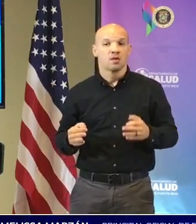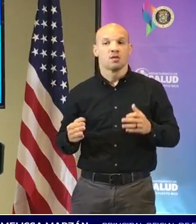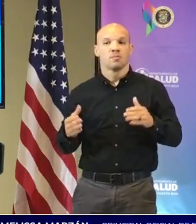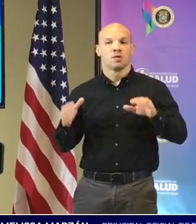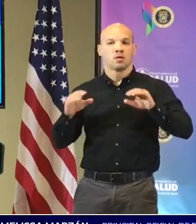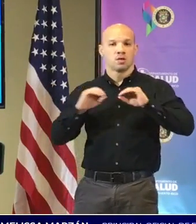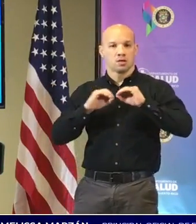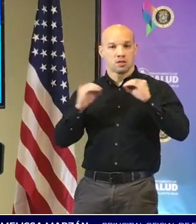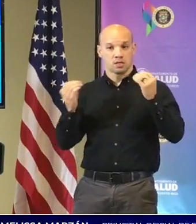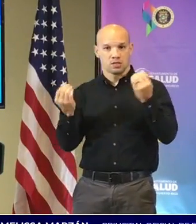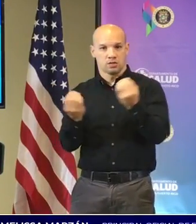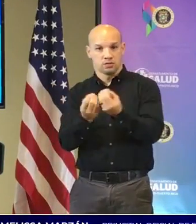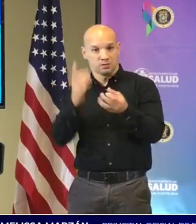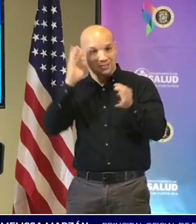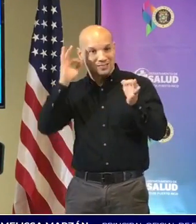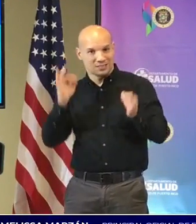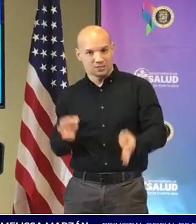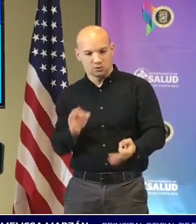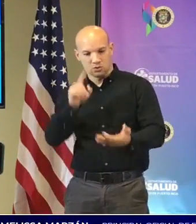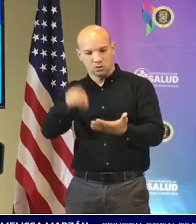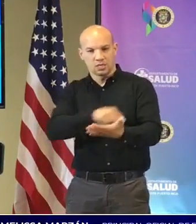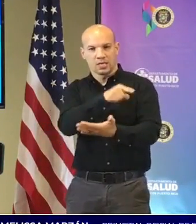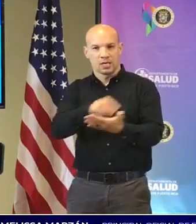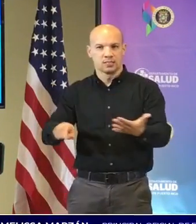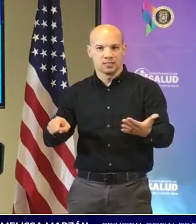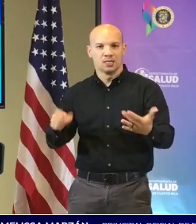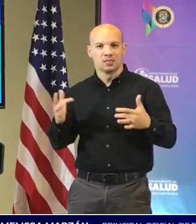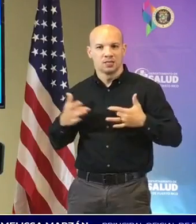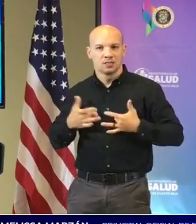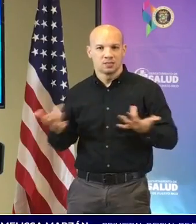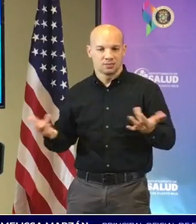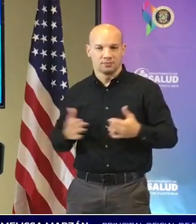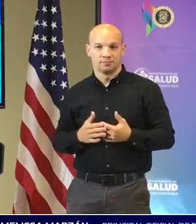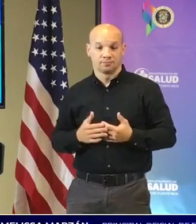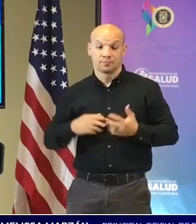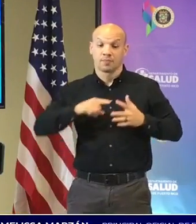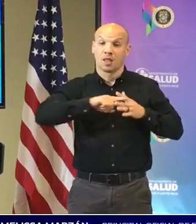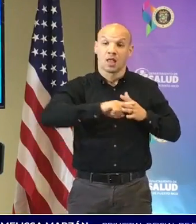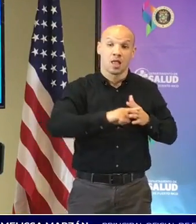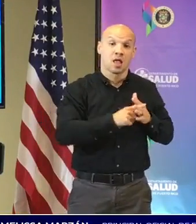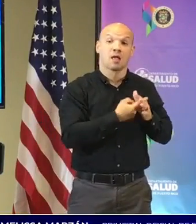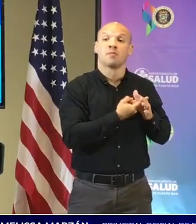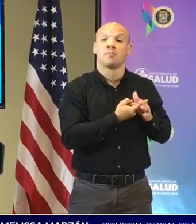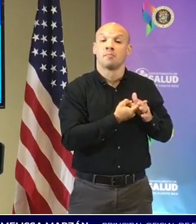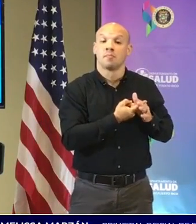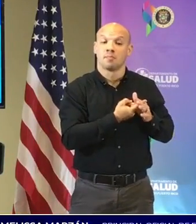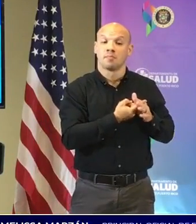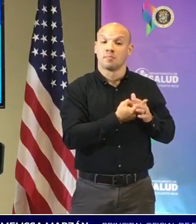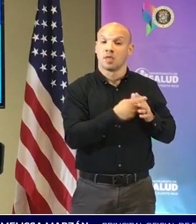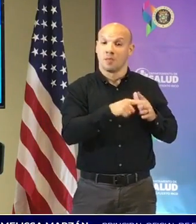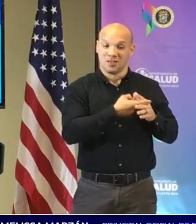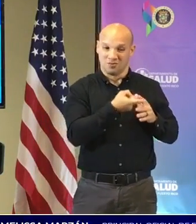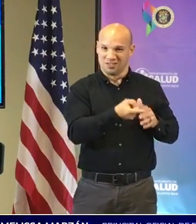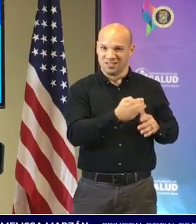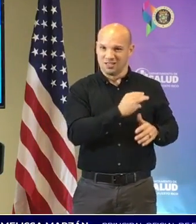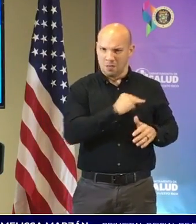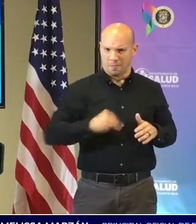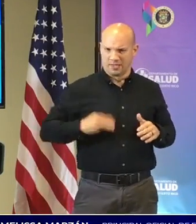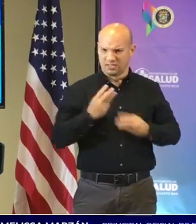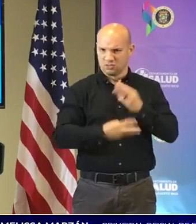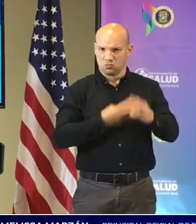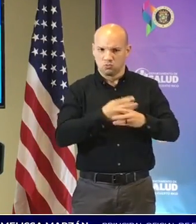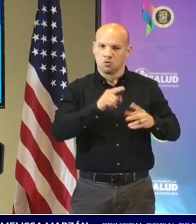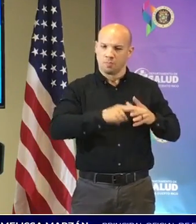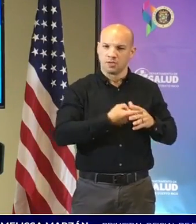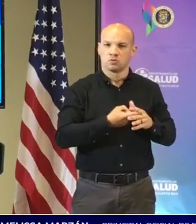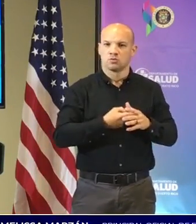cancelar la actividad desde el inicio de esa actividad el equipo de vigilancia de